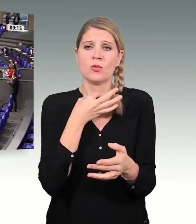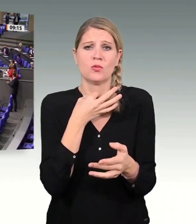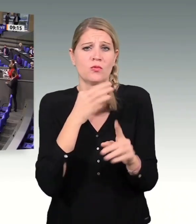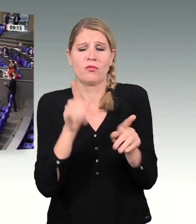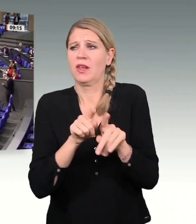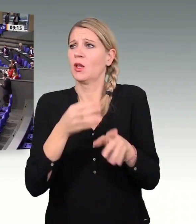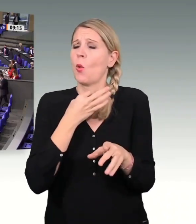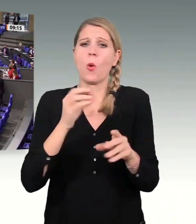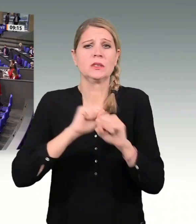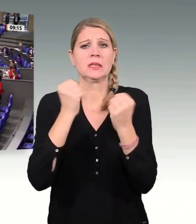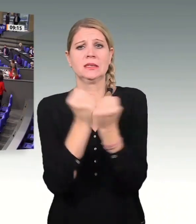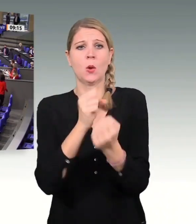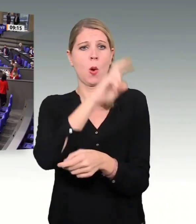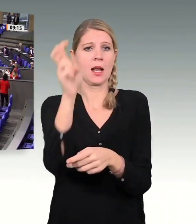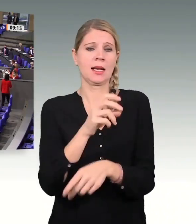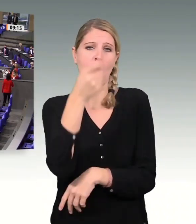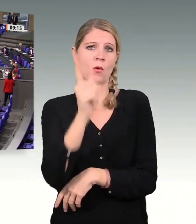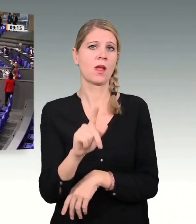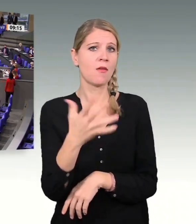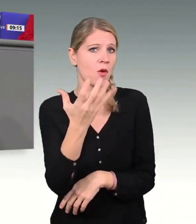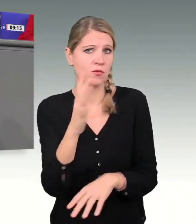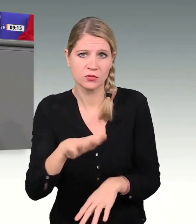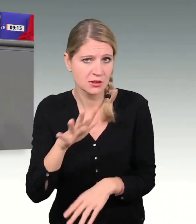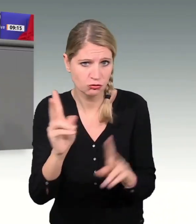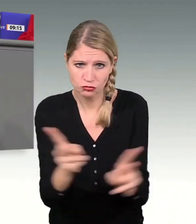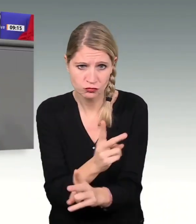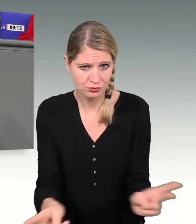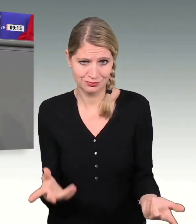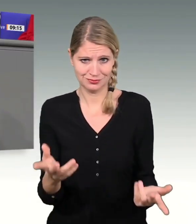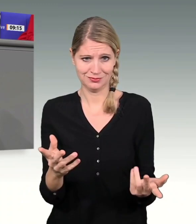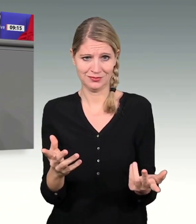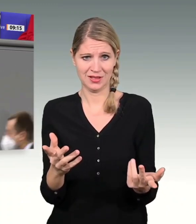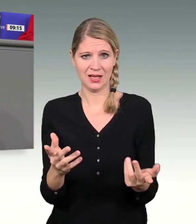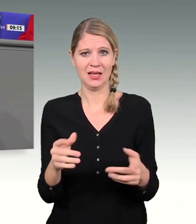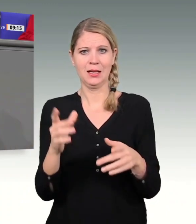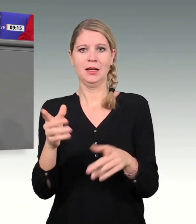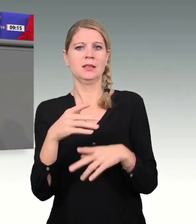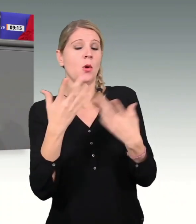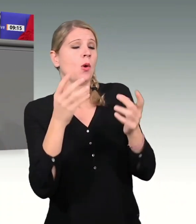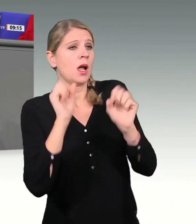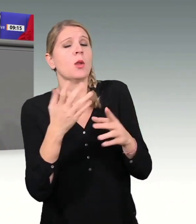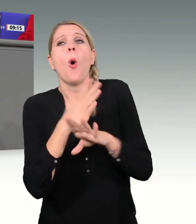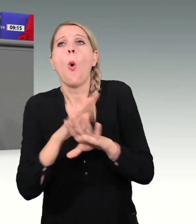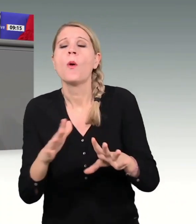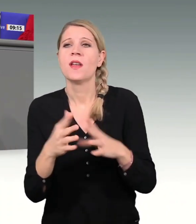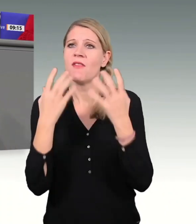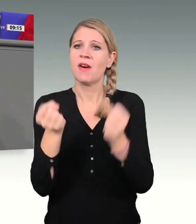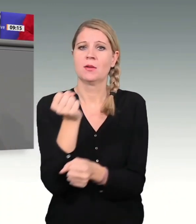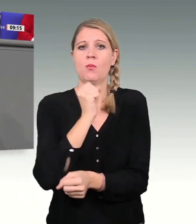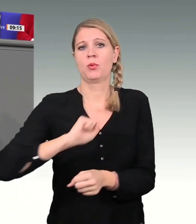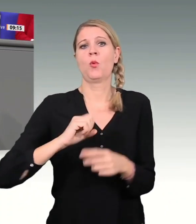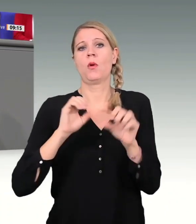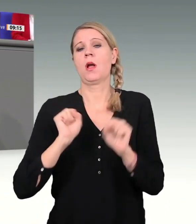Meine Damen und Herren, die FDP-Fraktion hat sich in der vergangenen Wahlperiode ja immer gerne als Serviceopposition bezeichnet.